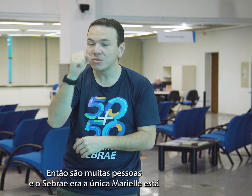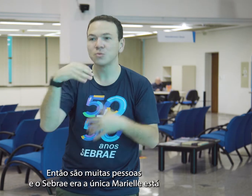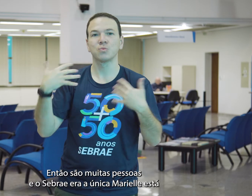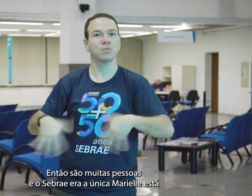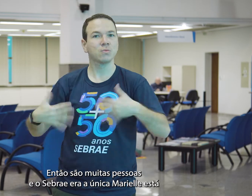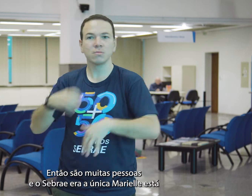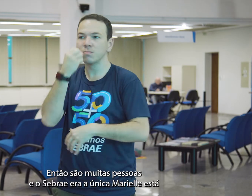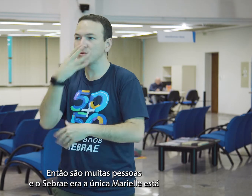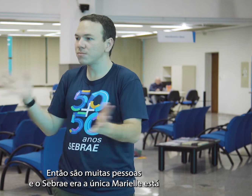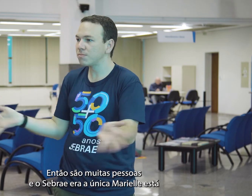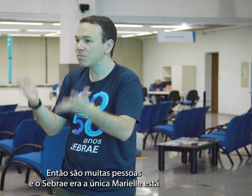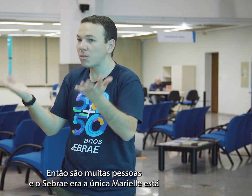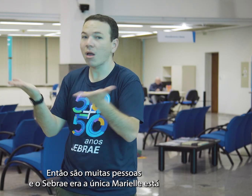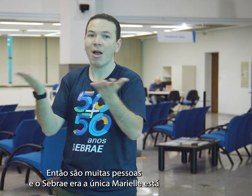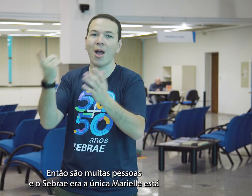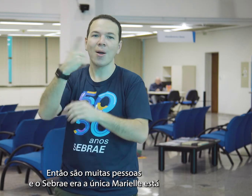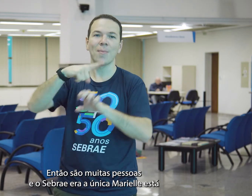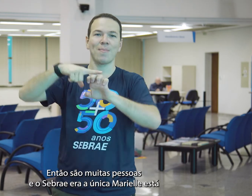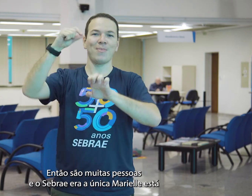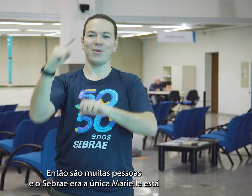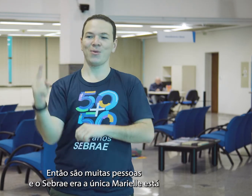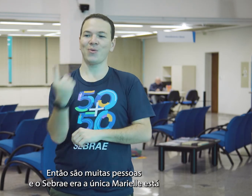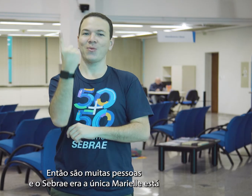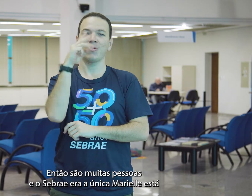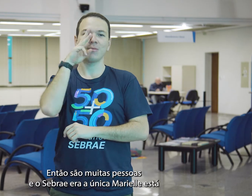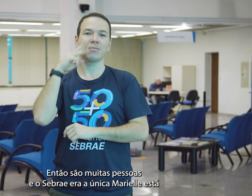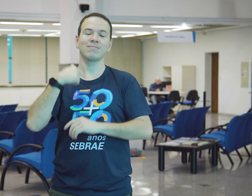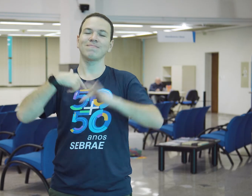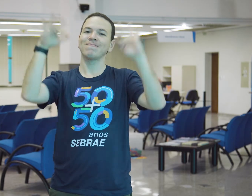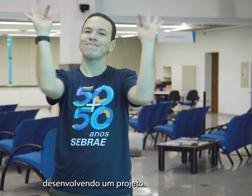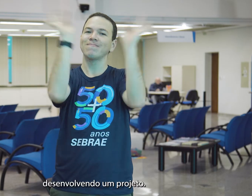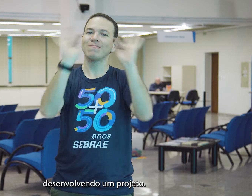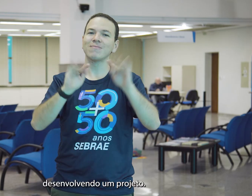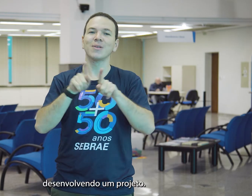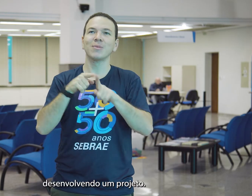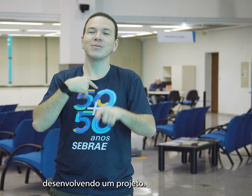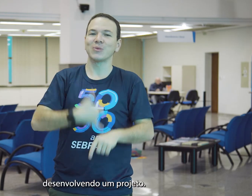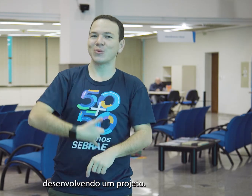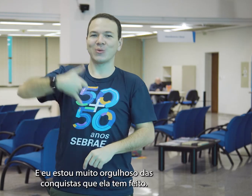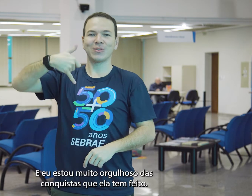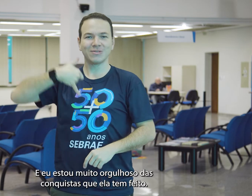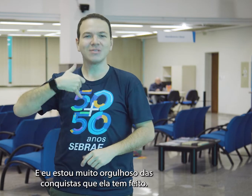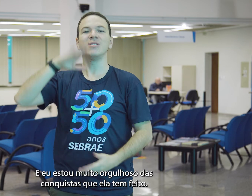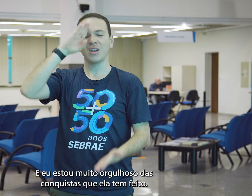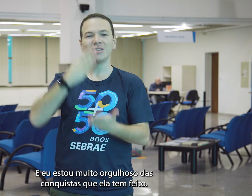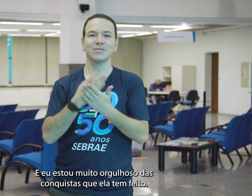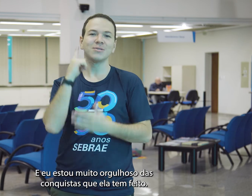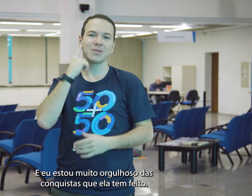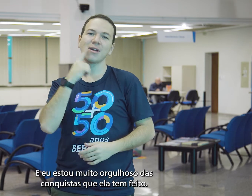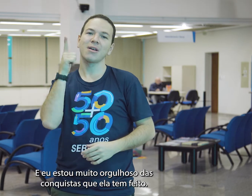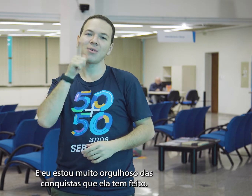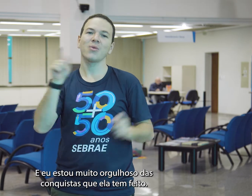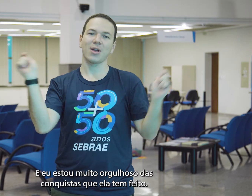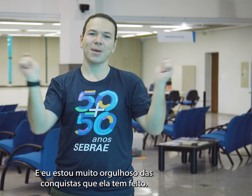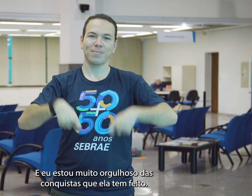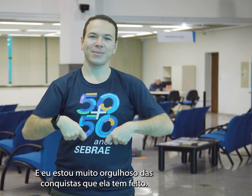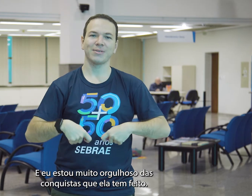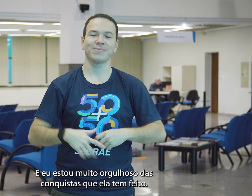são muitas pessoas e o Sebrae era a única. A Marielle está desenvolvendo um projeto e eu estou muito orgulhoso das conquistas que ela tem feito.